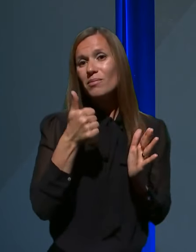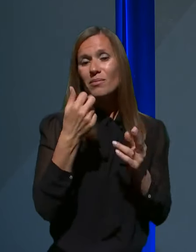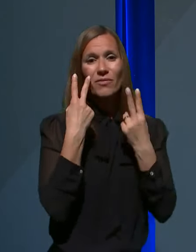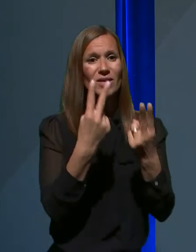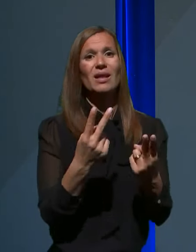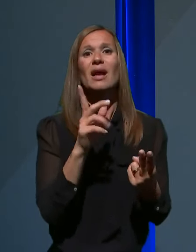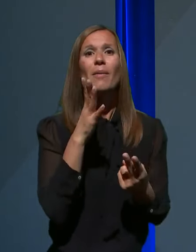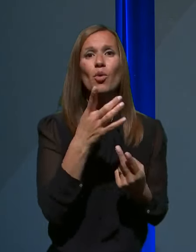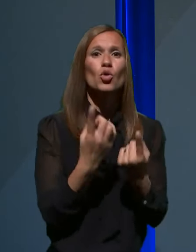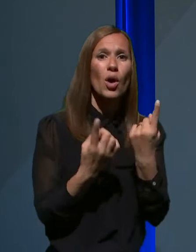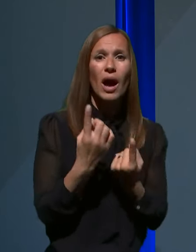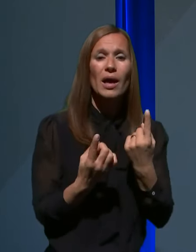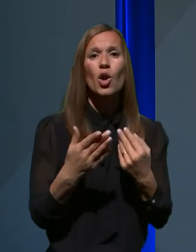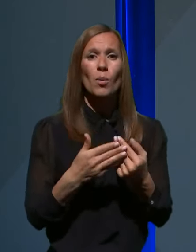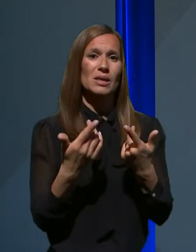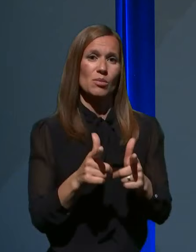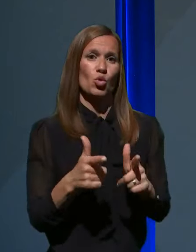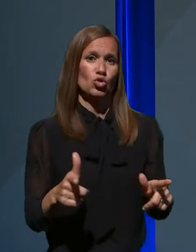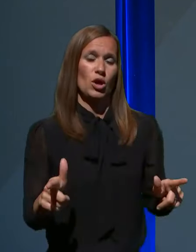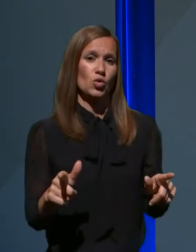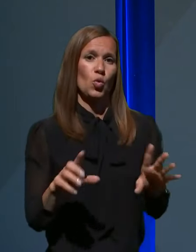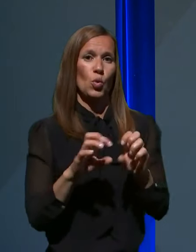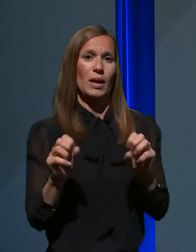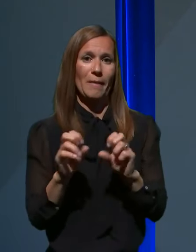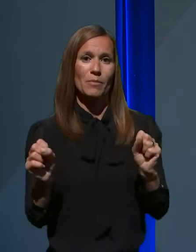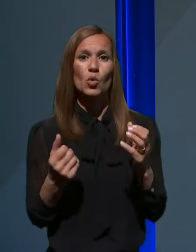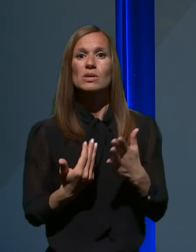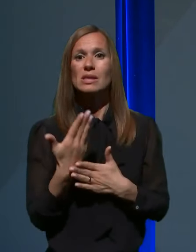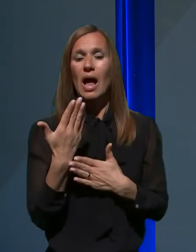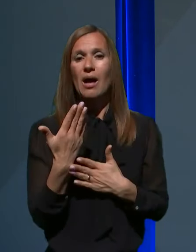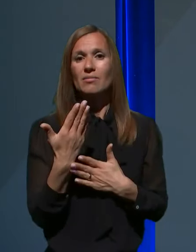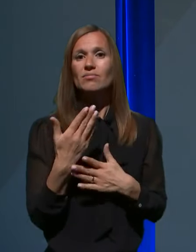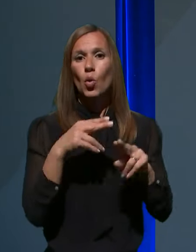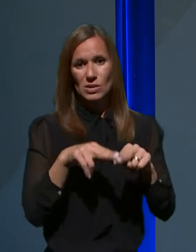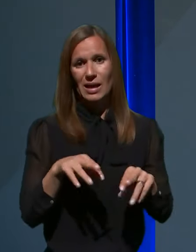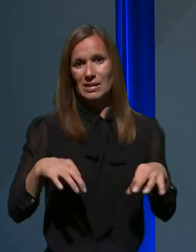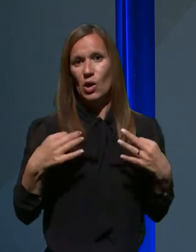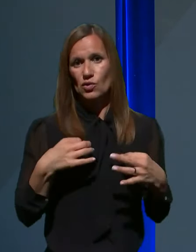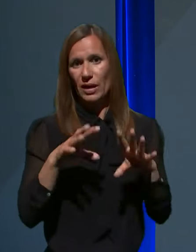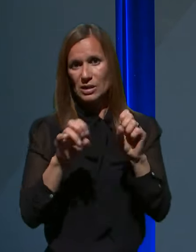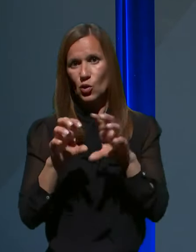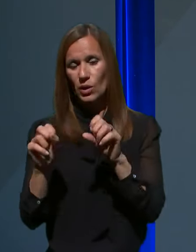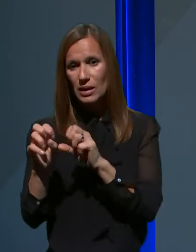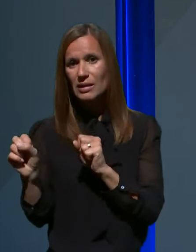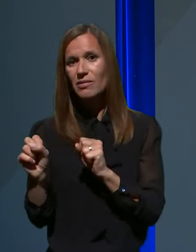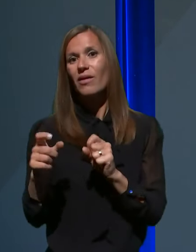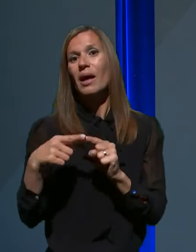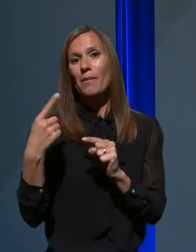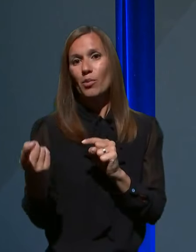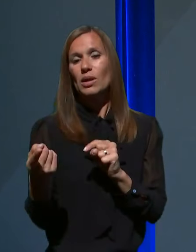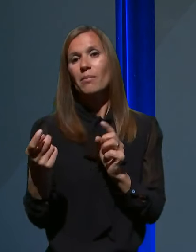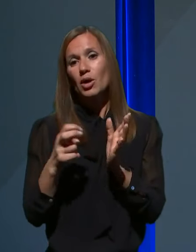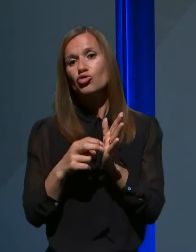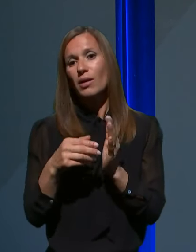bo dogajalo ob sproščanju ukrepov za ostale zdravstvene storitve, potem pa seveda na te, kjer je izpostavljenost